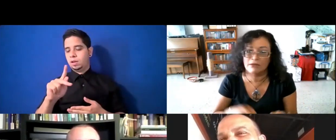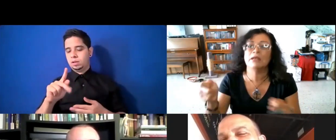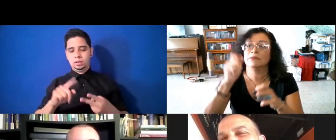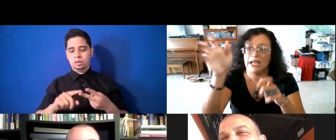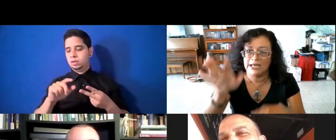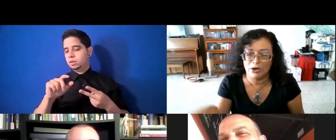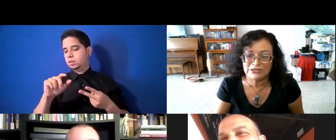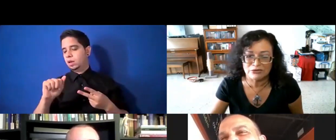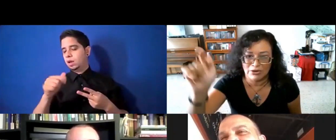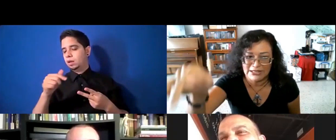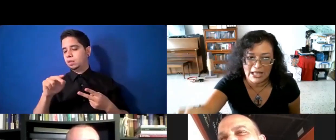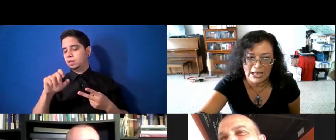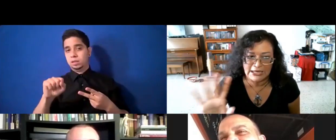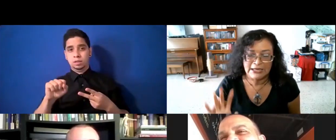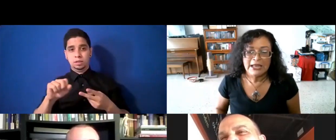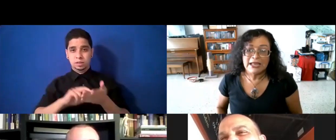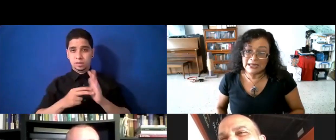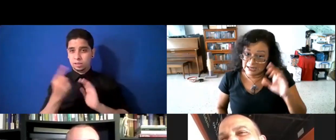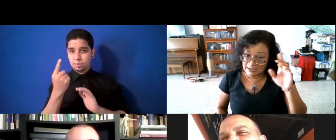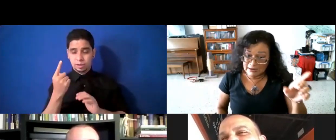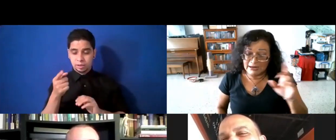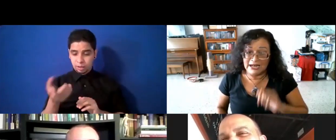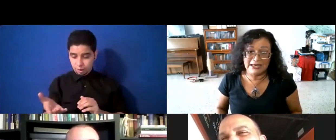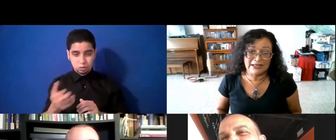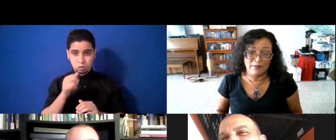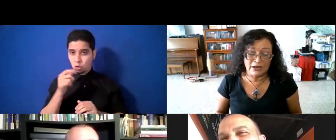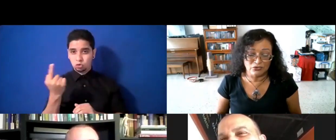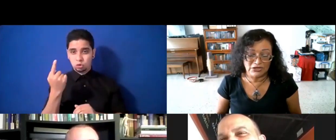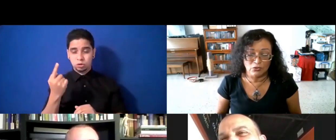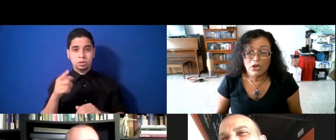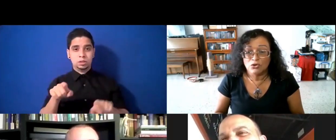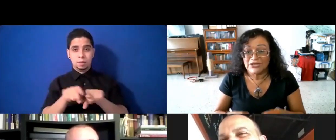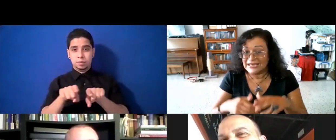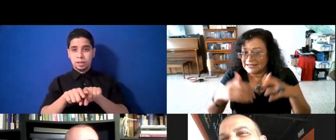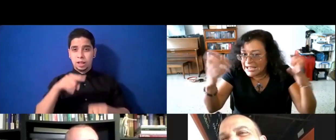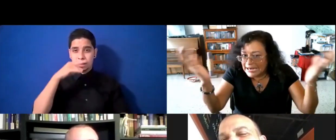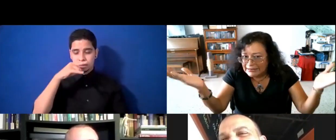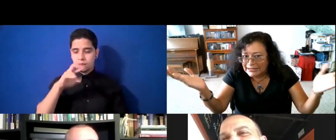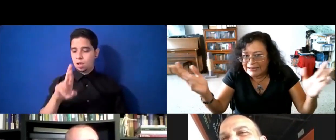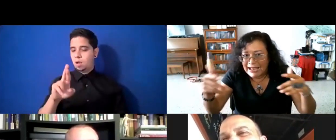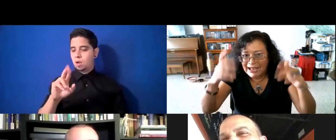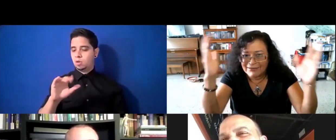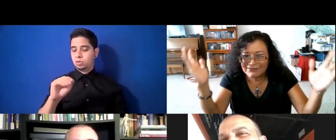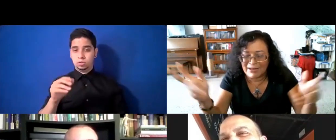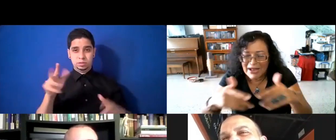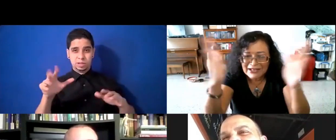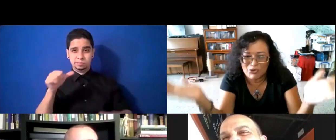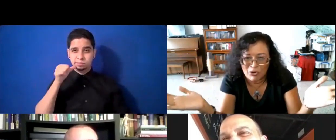el Nero no está solo, está ahí, y la niña también, Rocío, o sea, ya están grandes, ya, tú estás manganzón,